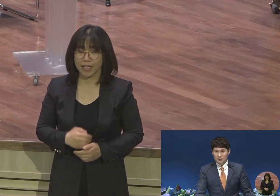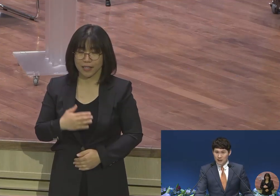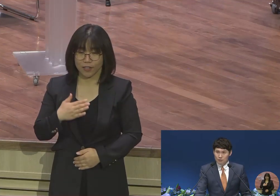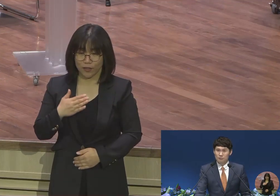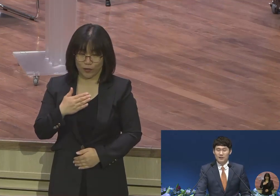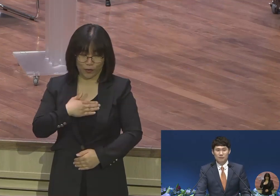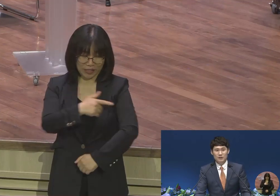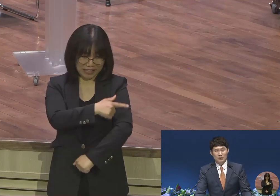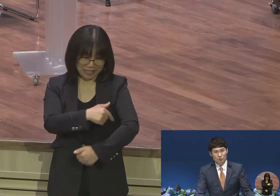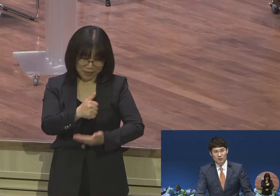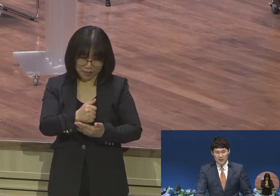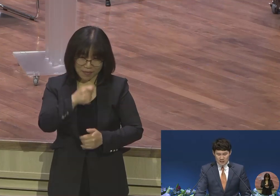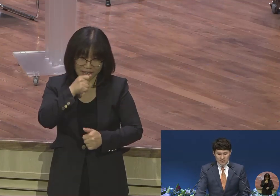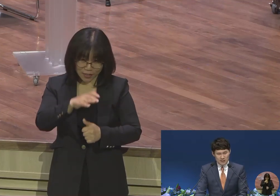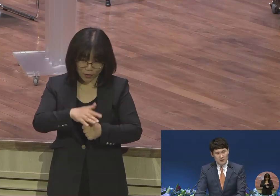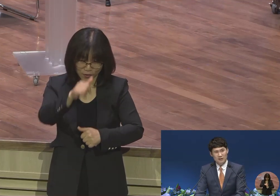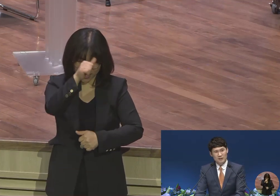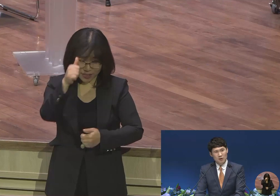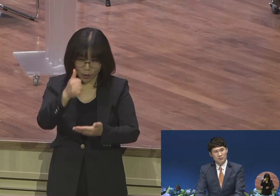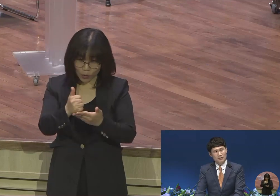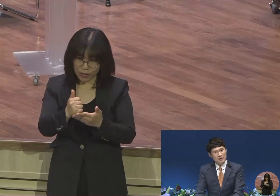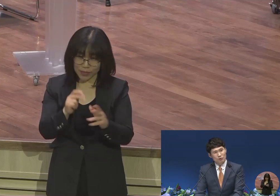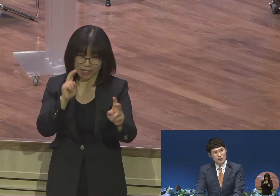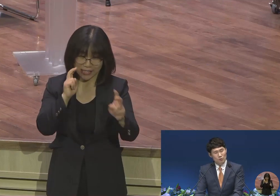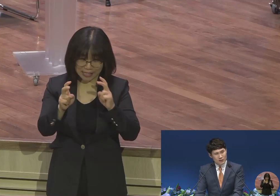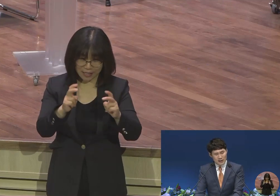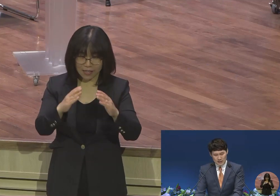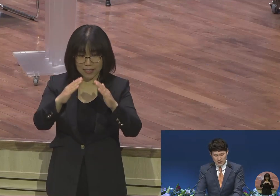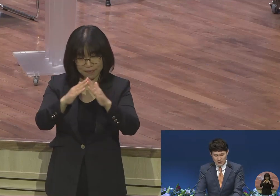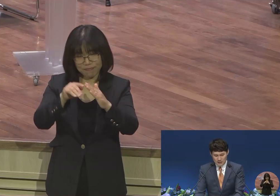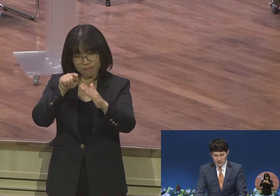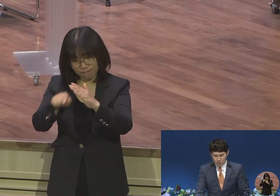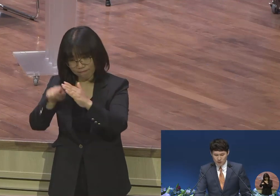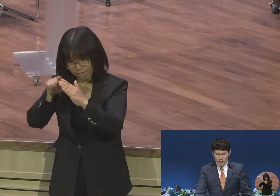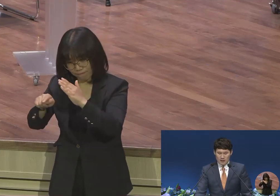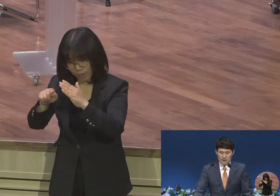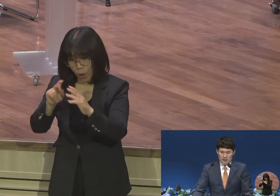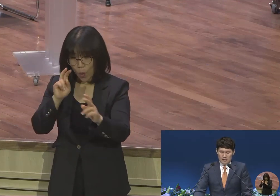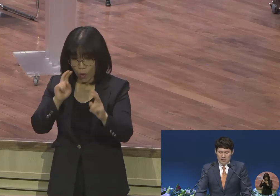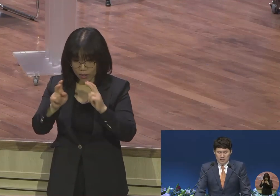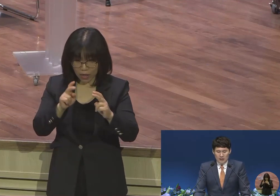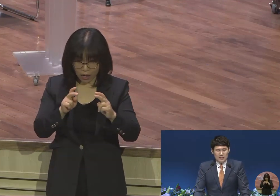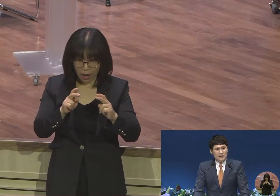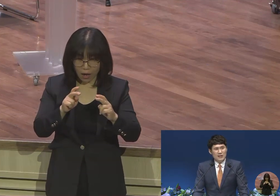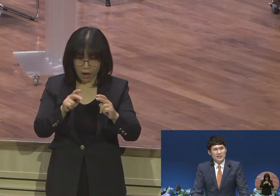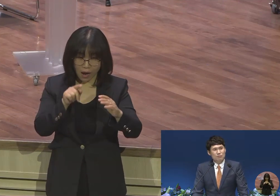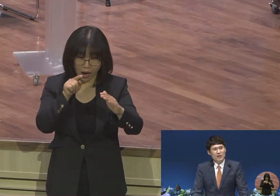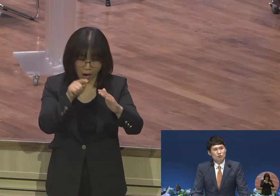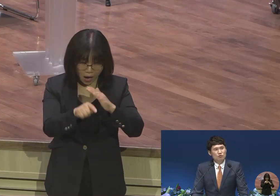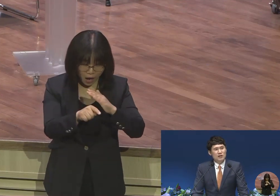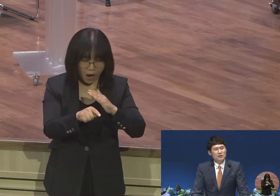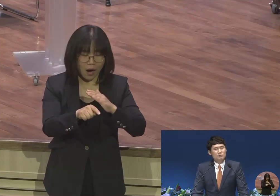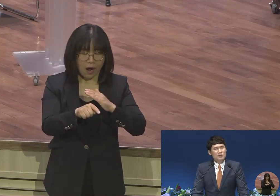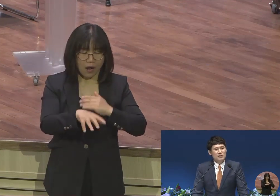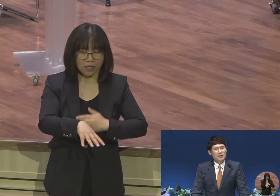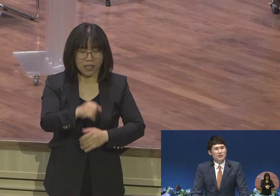안수집사님들 장모님들이 일하시는 직장 사업터 사무실 회사 가보니까 창세기 3장 6장 11장의